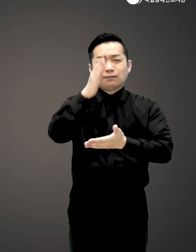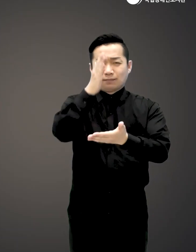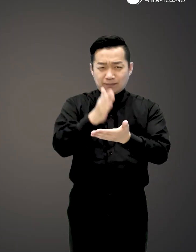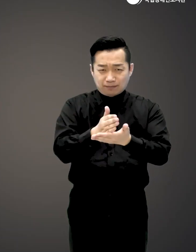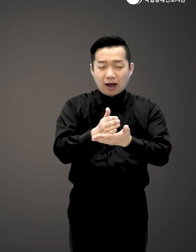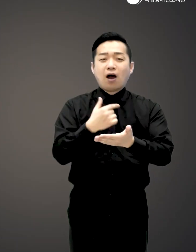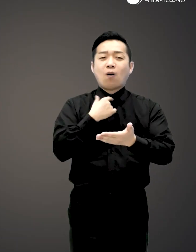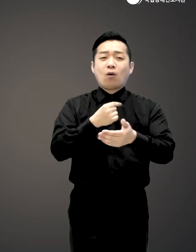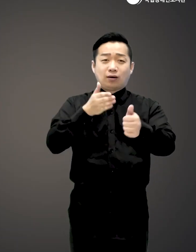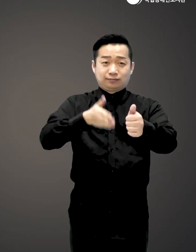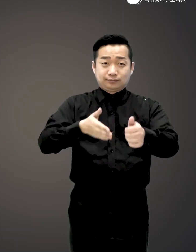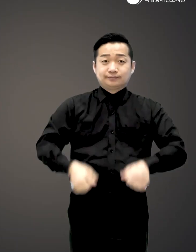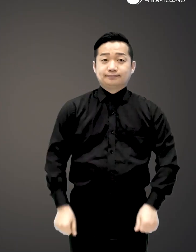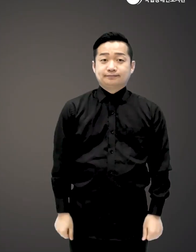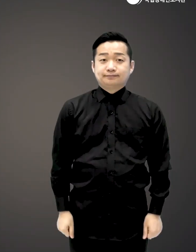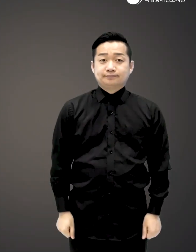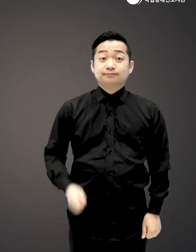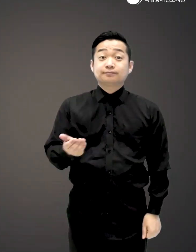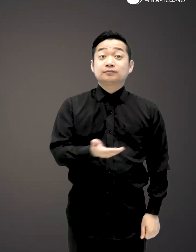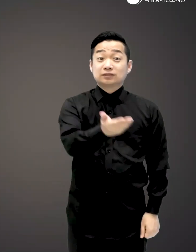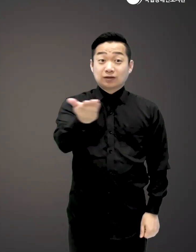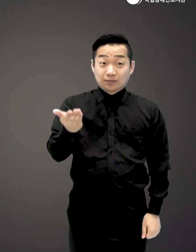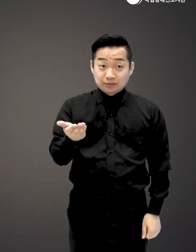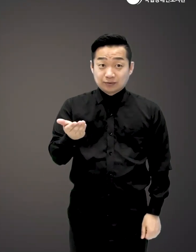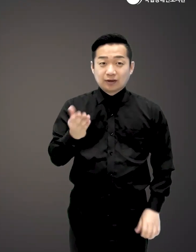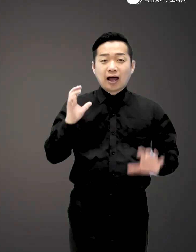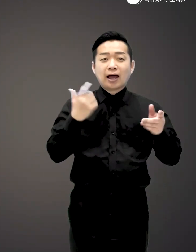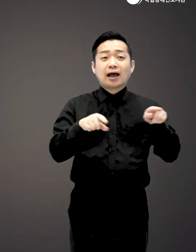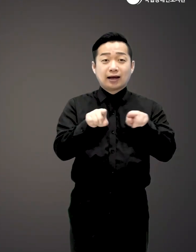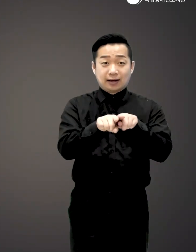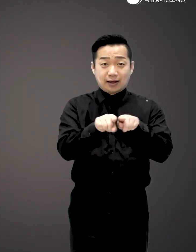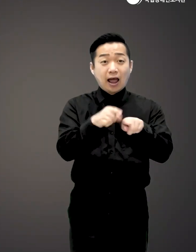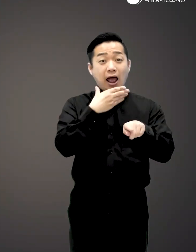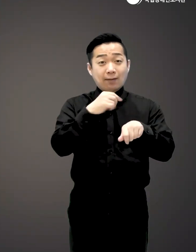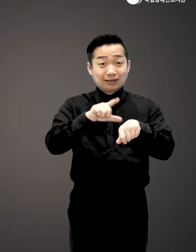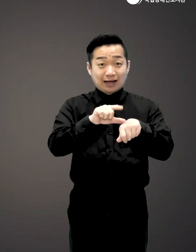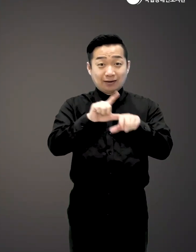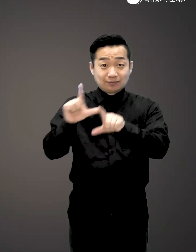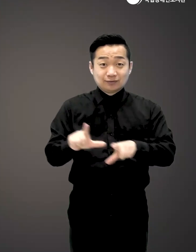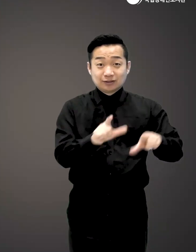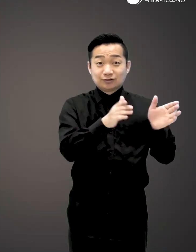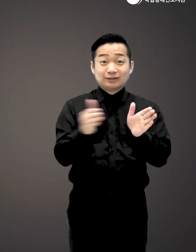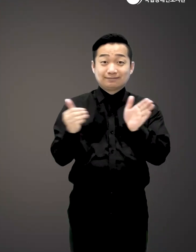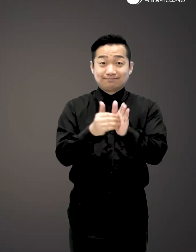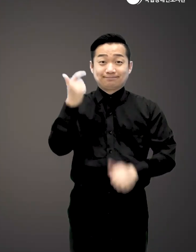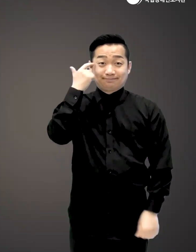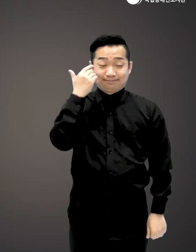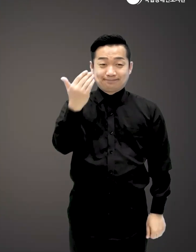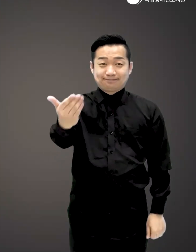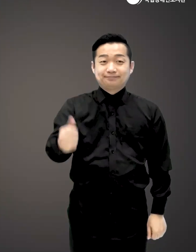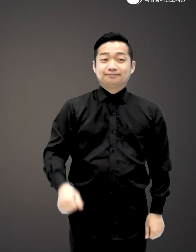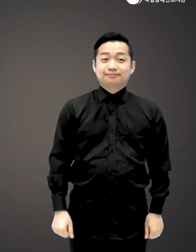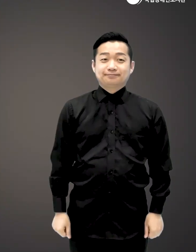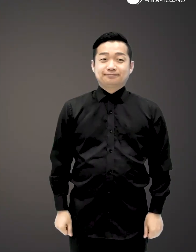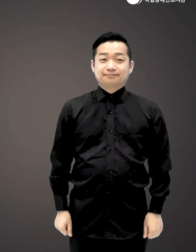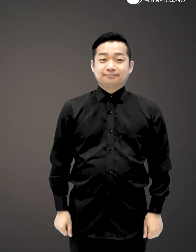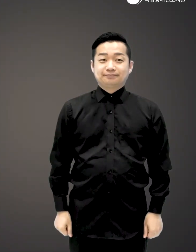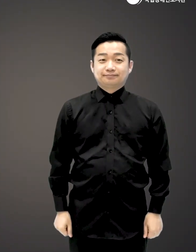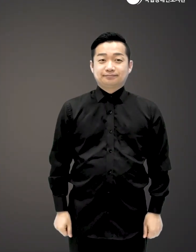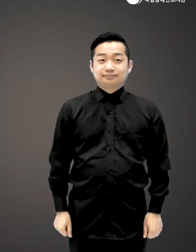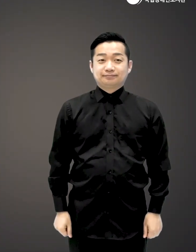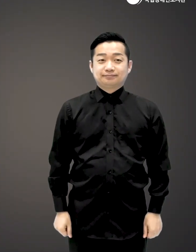느끼지 않았으면 좋겠습니다 자 여러분 아기와 함께 행복한 시간을 보낼 준비 되셨나요?